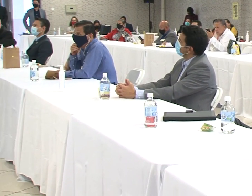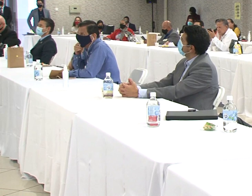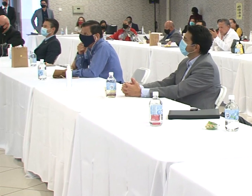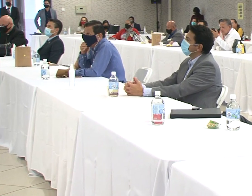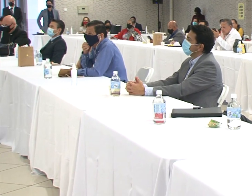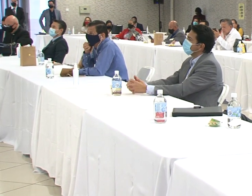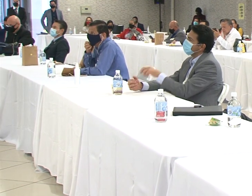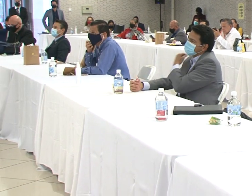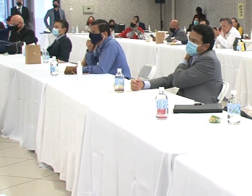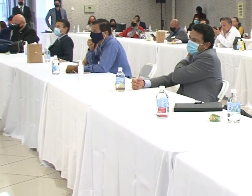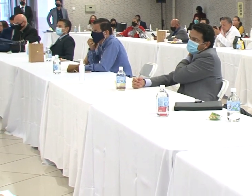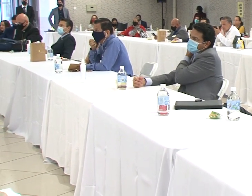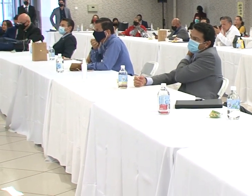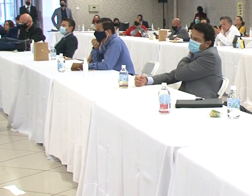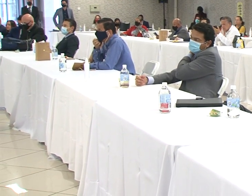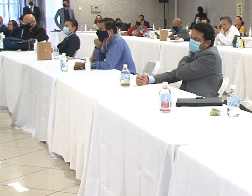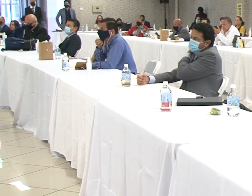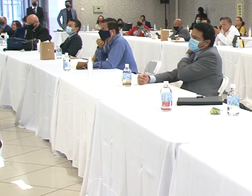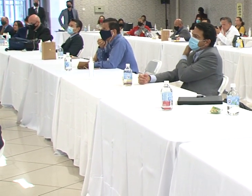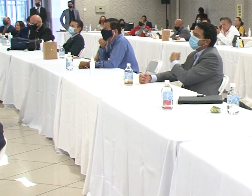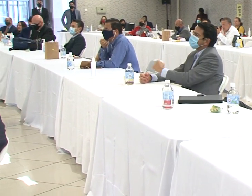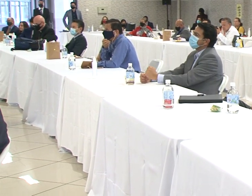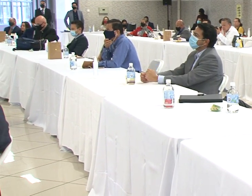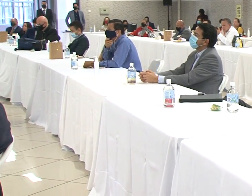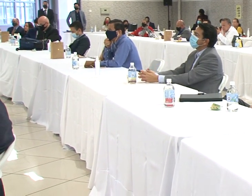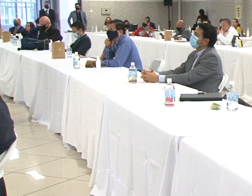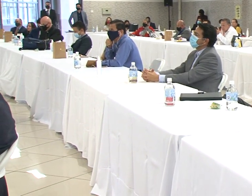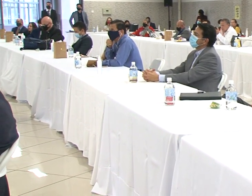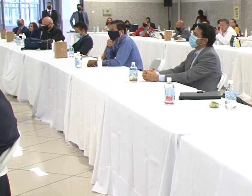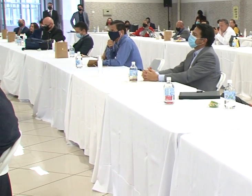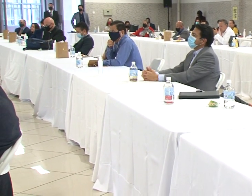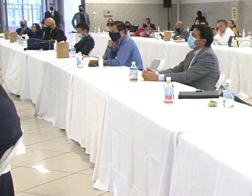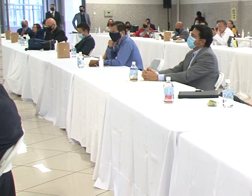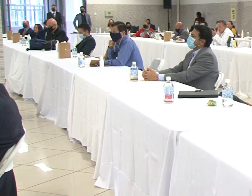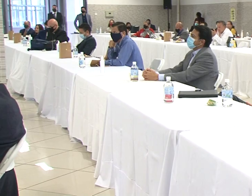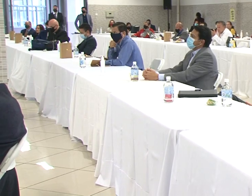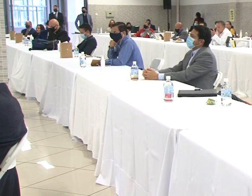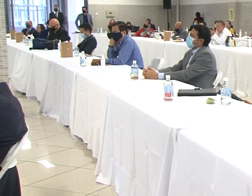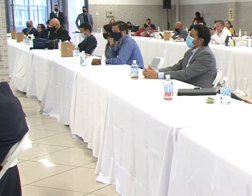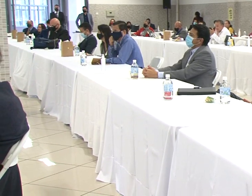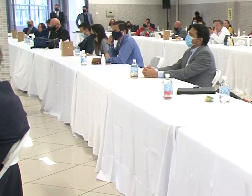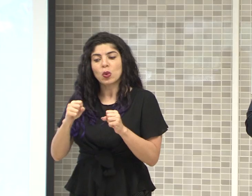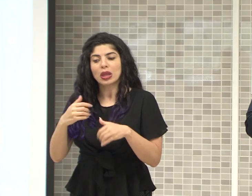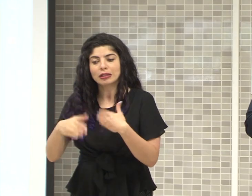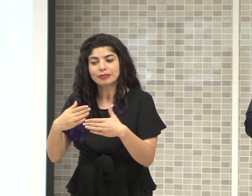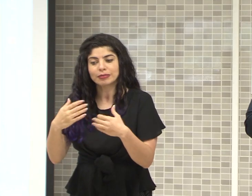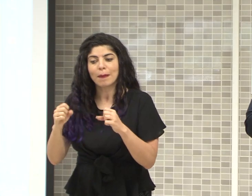es una herramienta social, política y económica de Costa Rica, para construir la viabilidad.